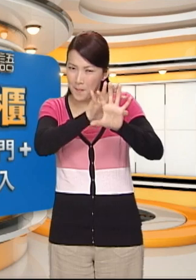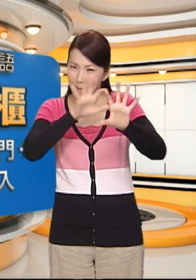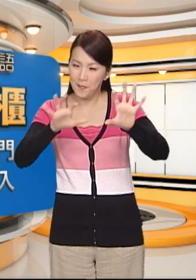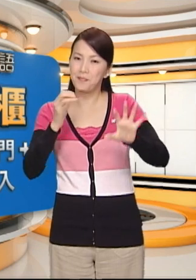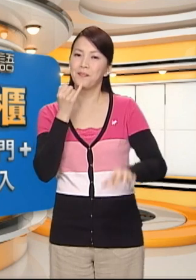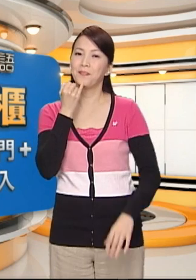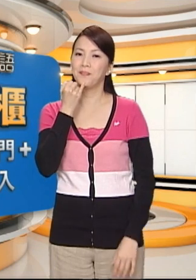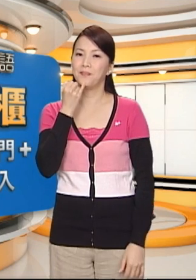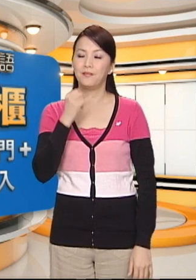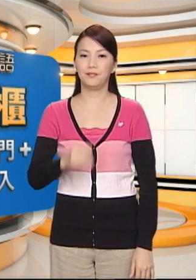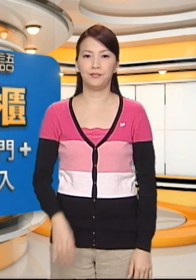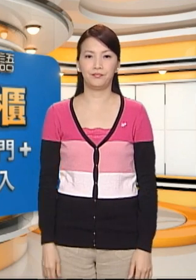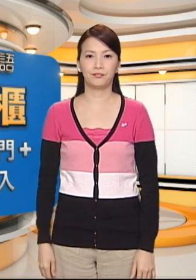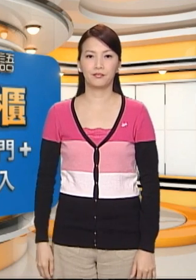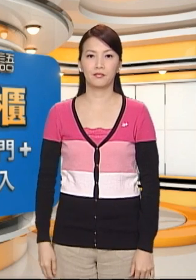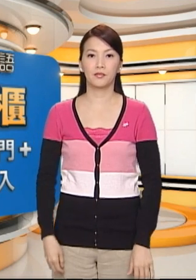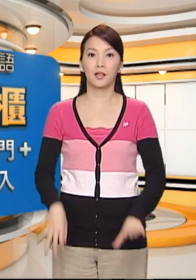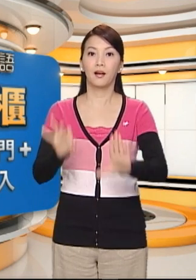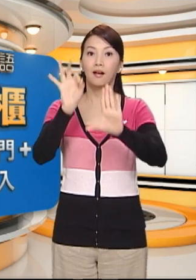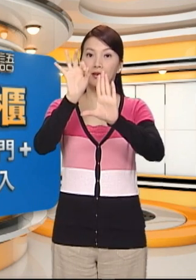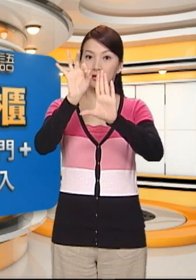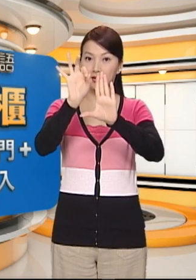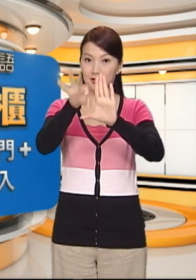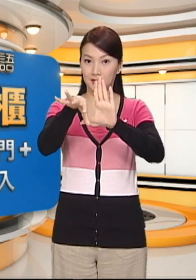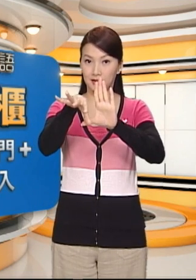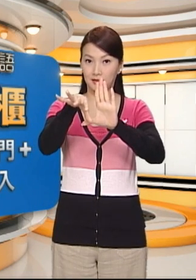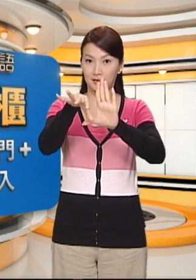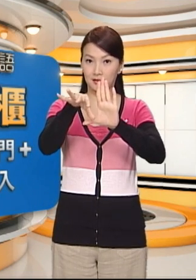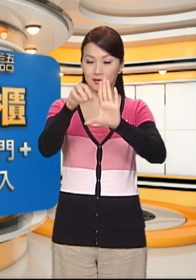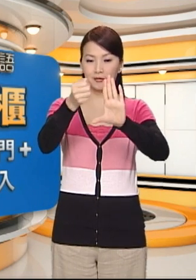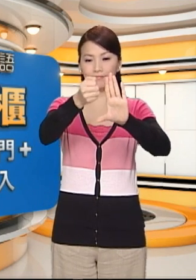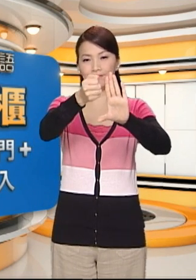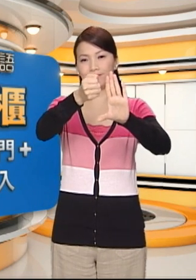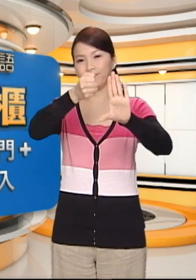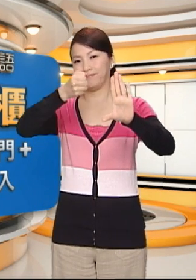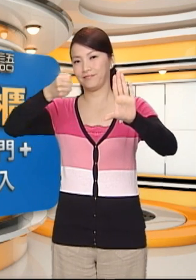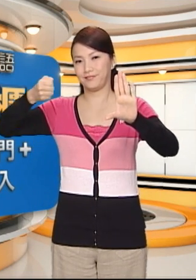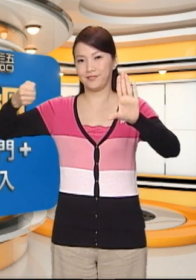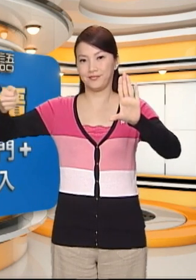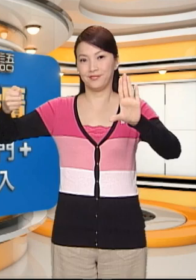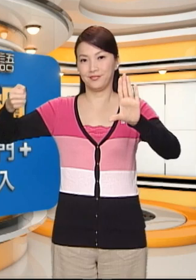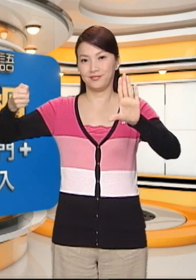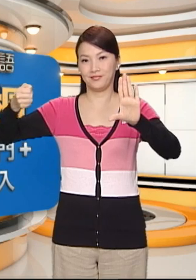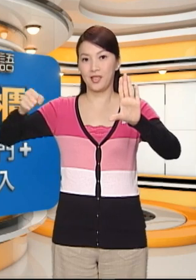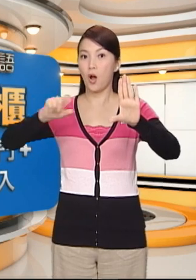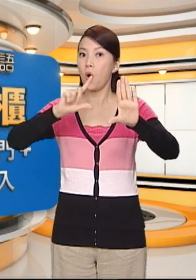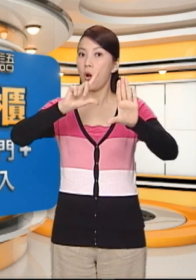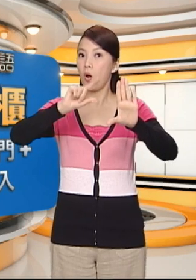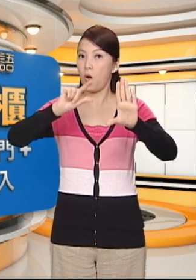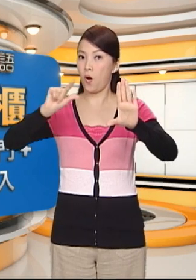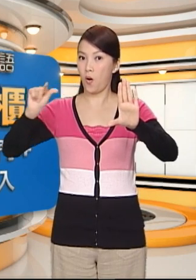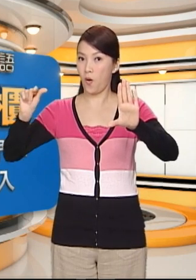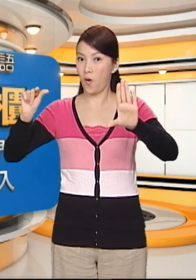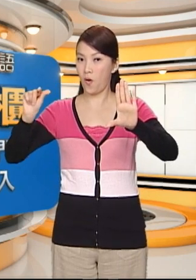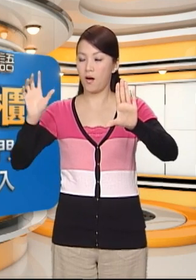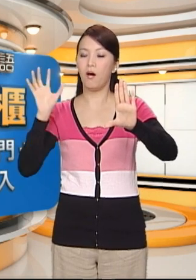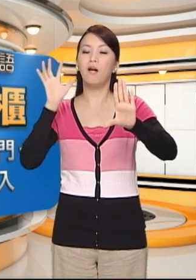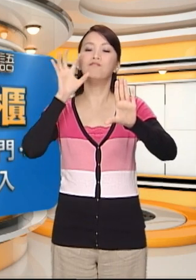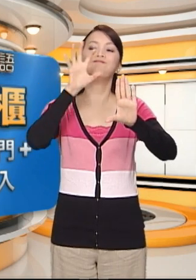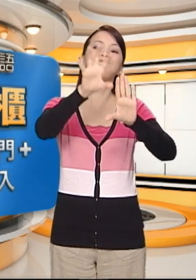把过程给比出来像是投钱然后把柜子的门打开东西放